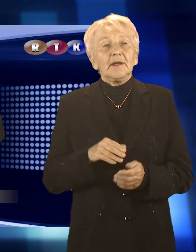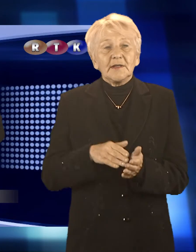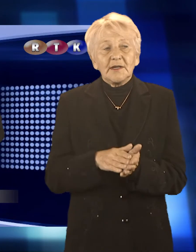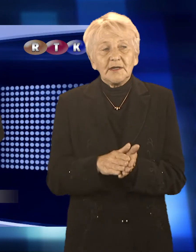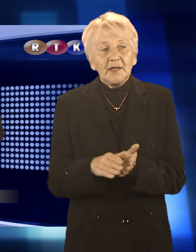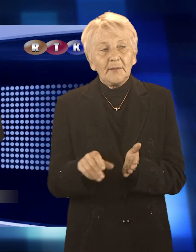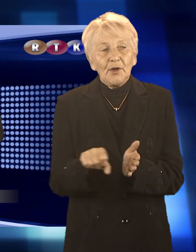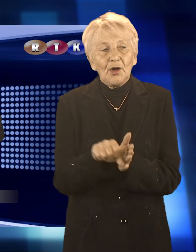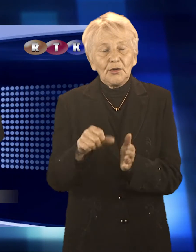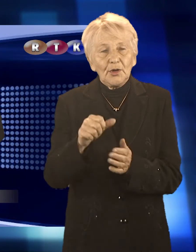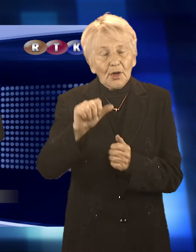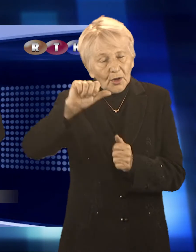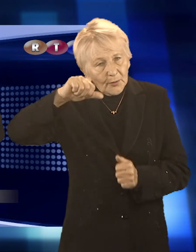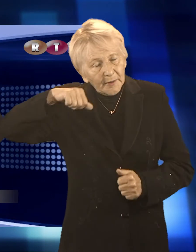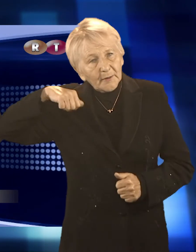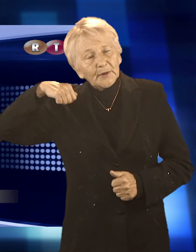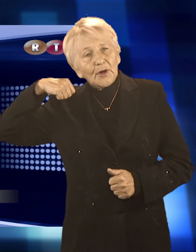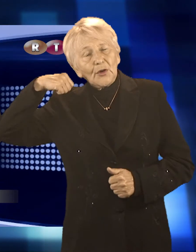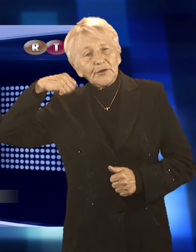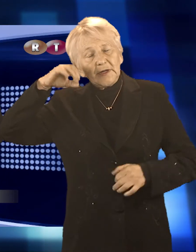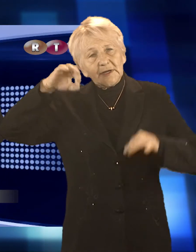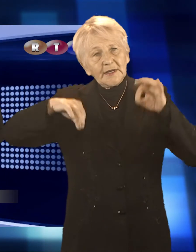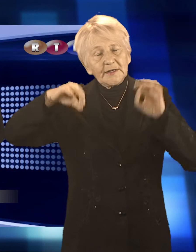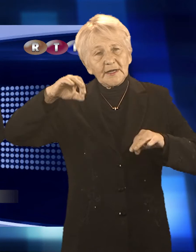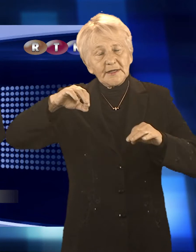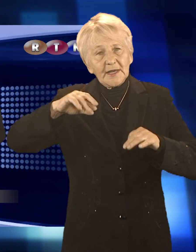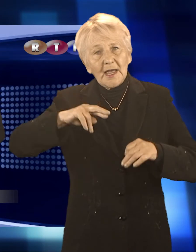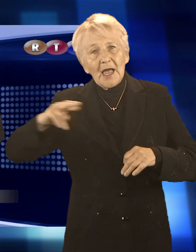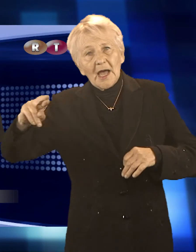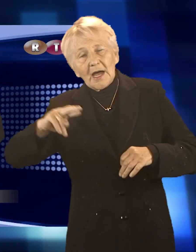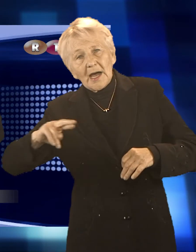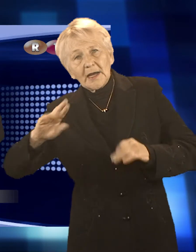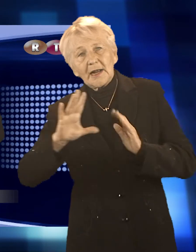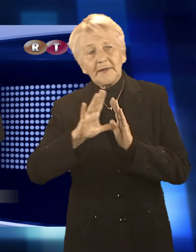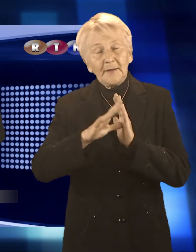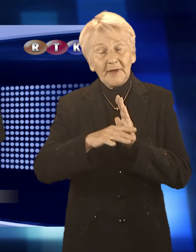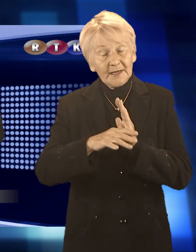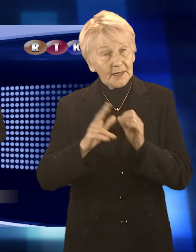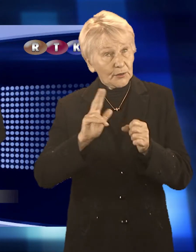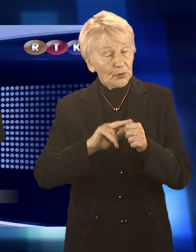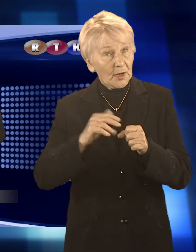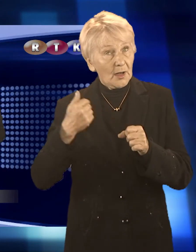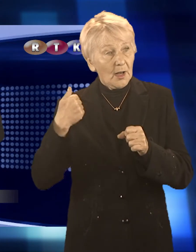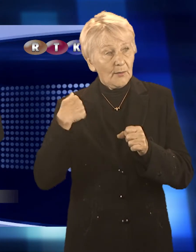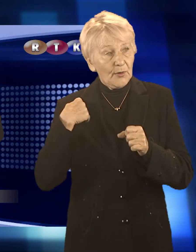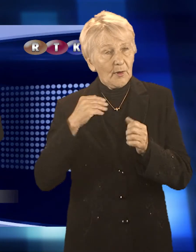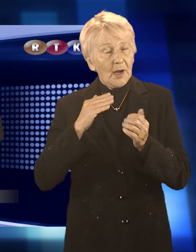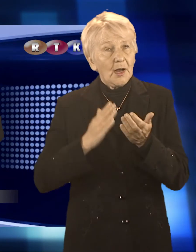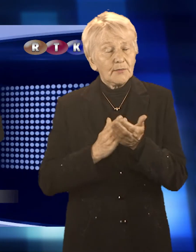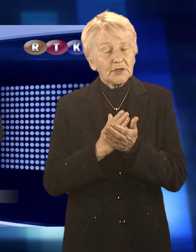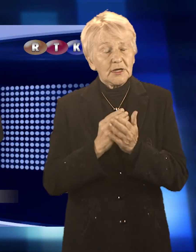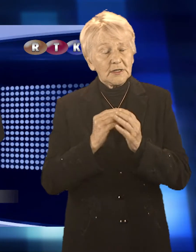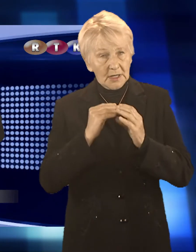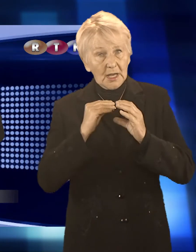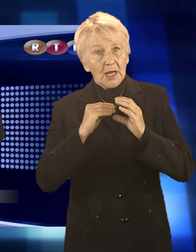Zaczynamy od ubiegłotygodniowej sesji Rady Miasta, która ponownie odbyła się w sposób zdalny. A konkretnie chodzi o